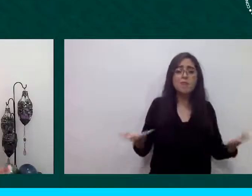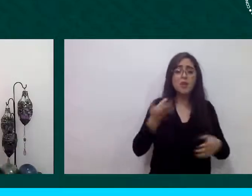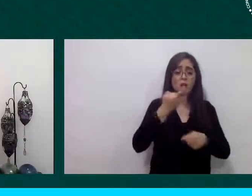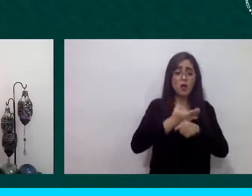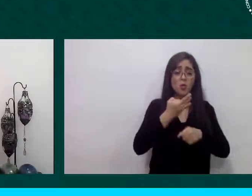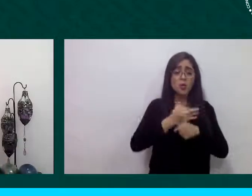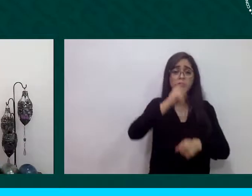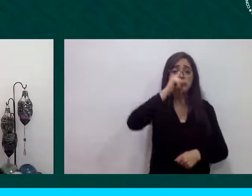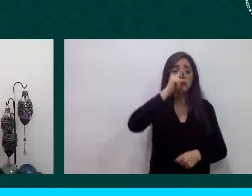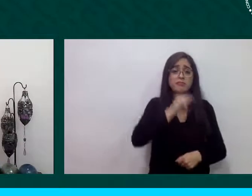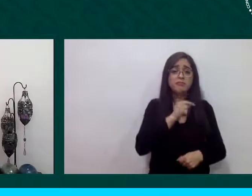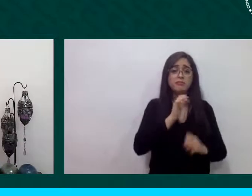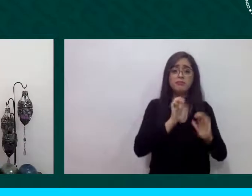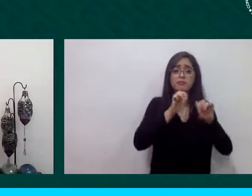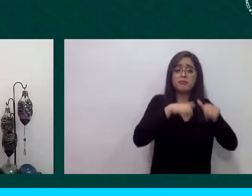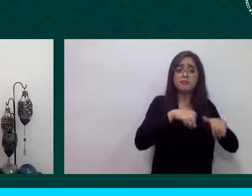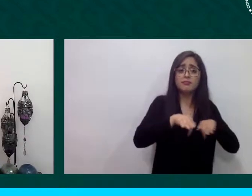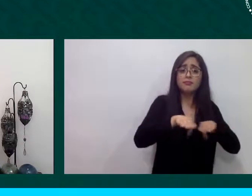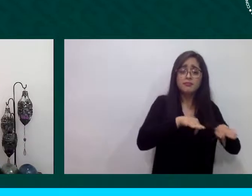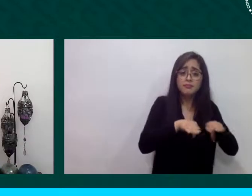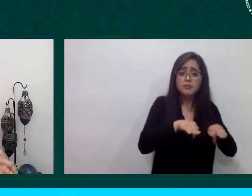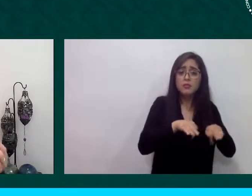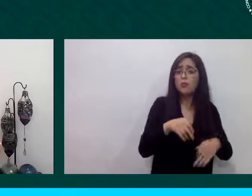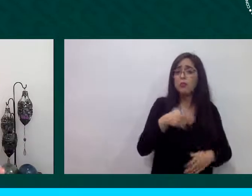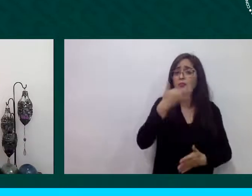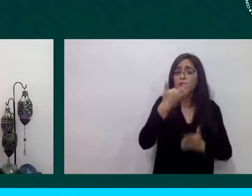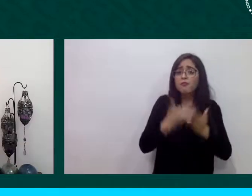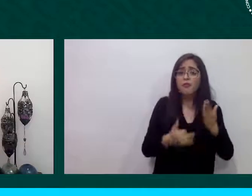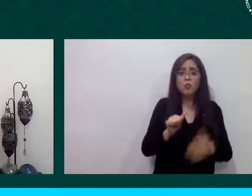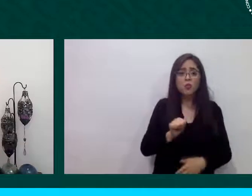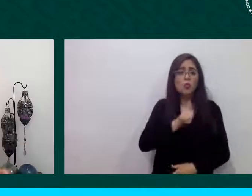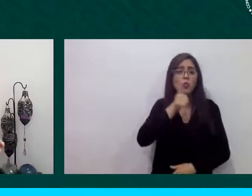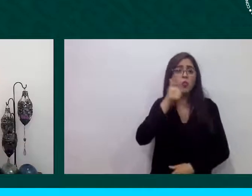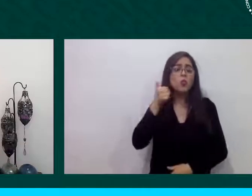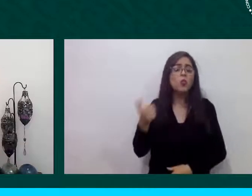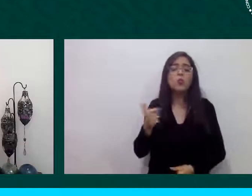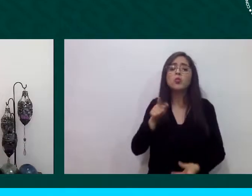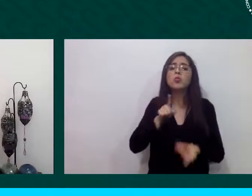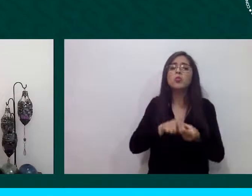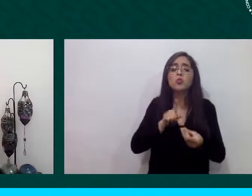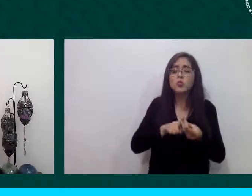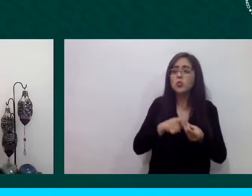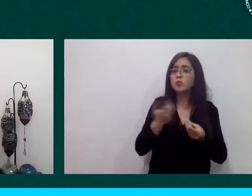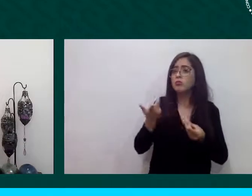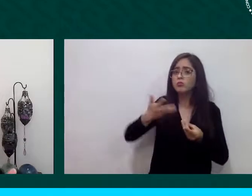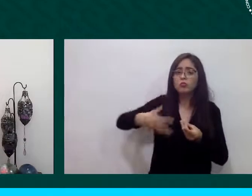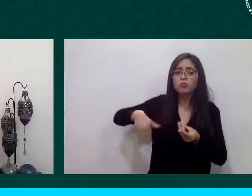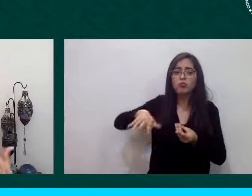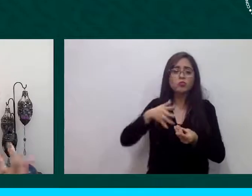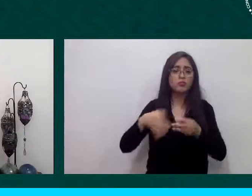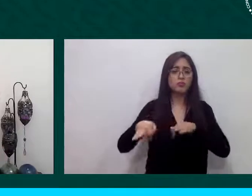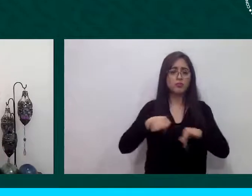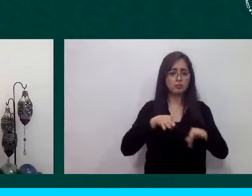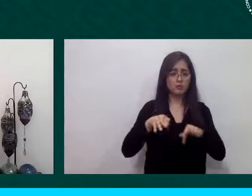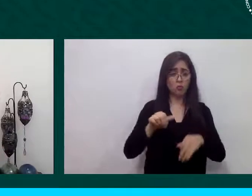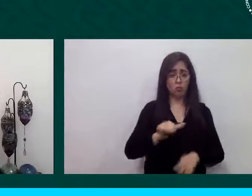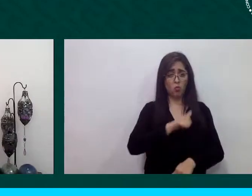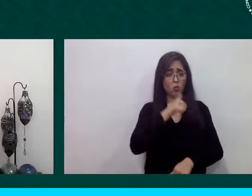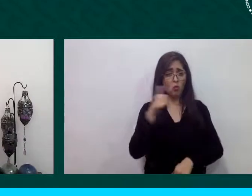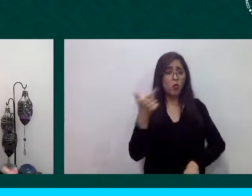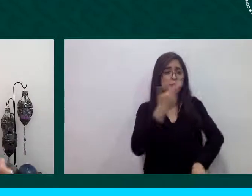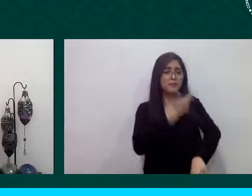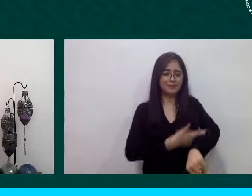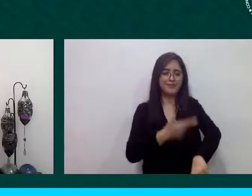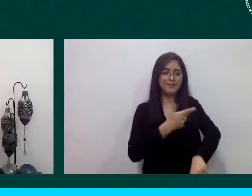otros medios de subsistencia se retrasaron algunos procesos que estaban pendientes no se diga el tema de la